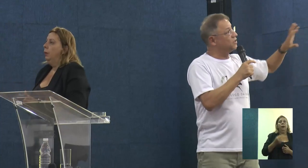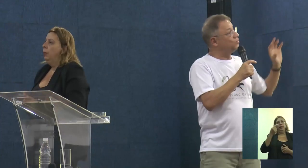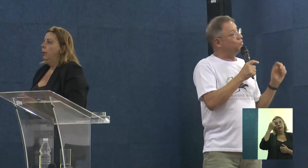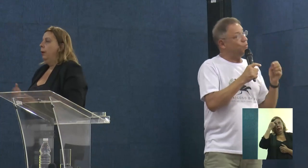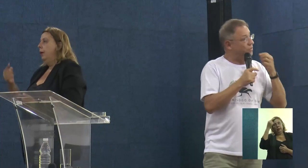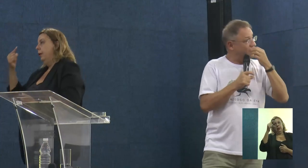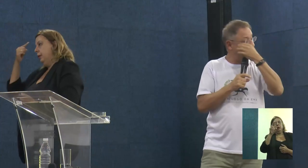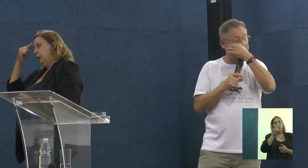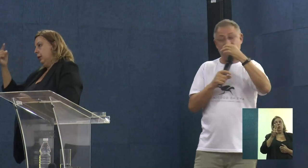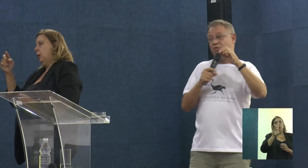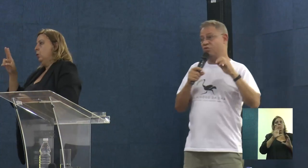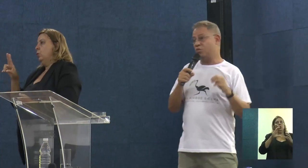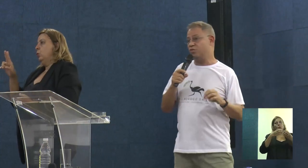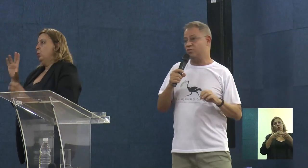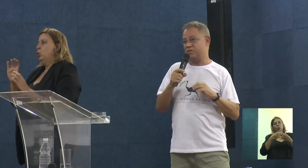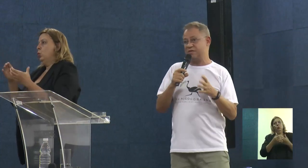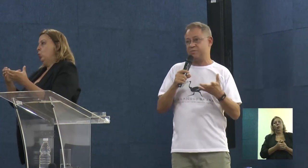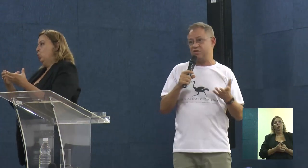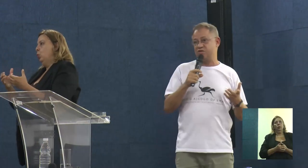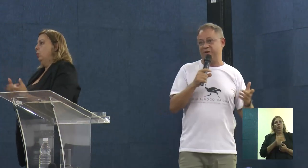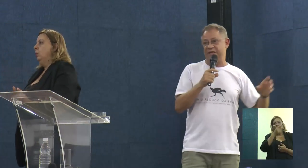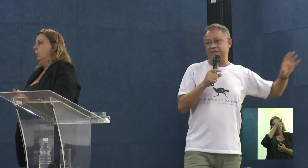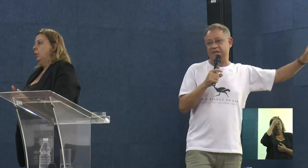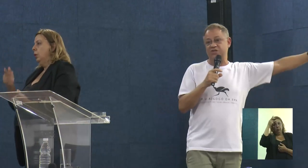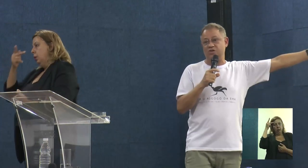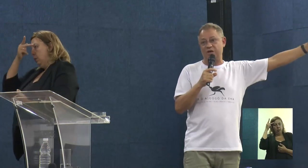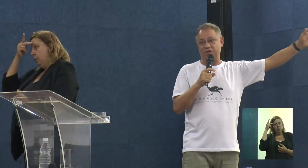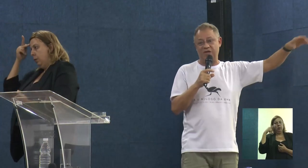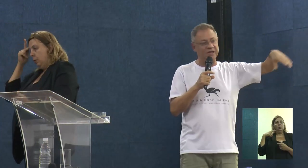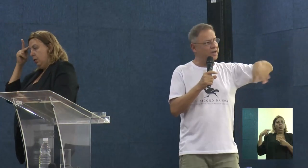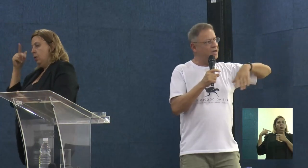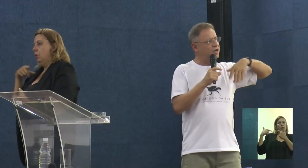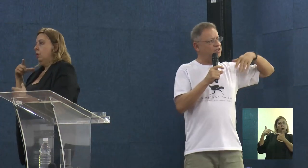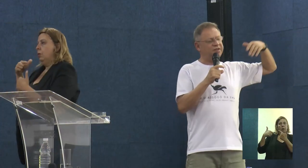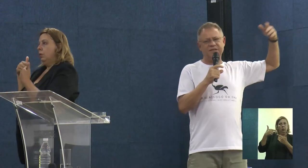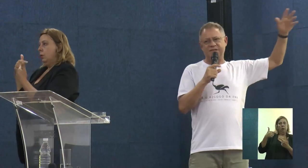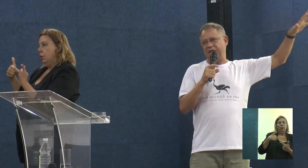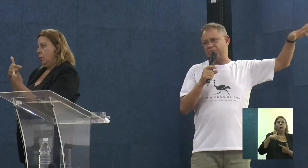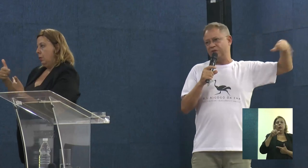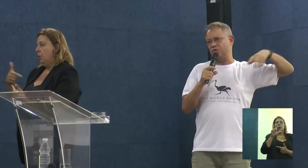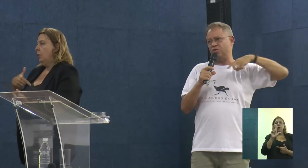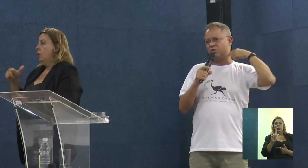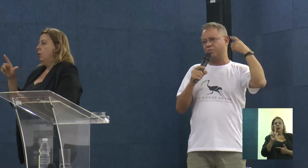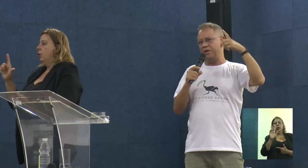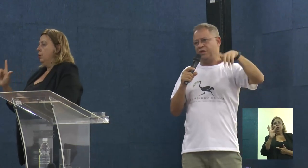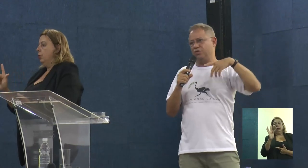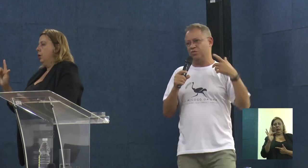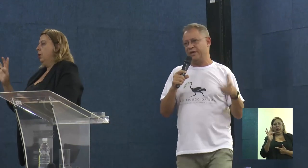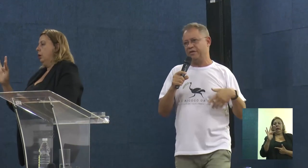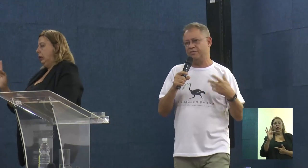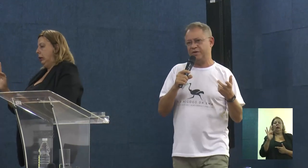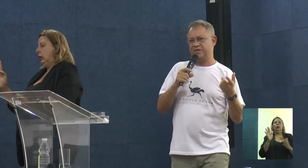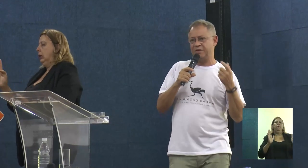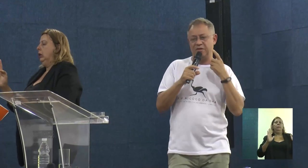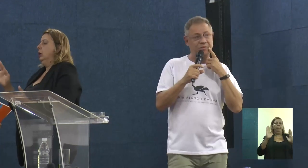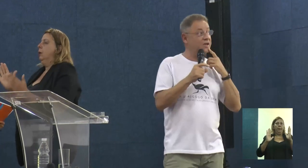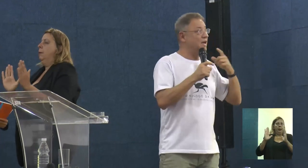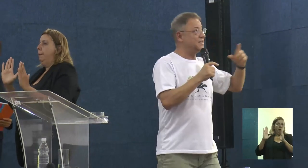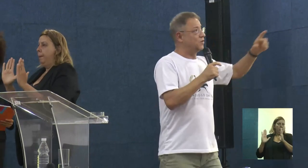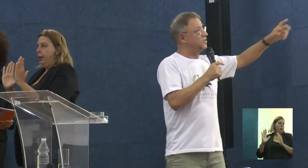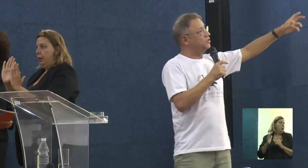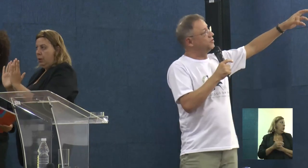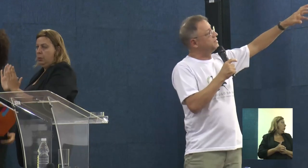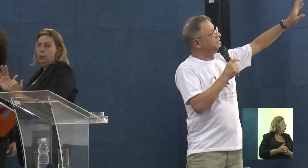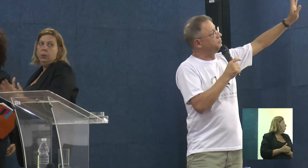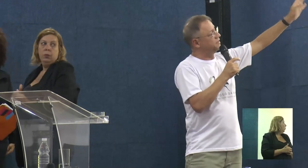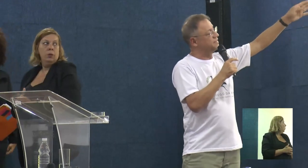e aí a ideia é usar o Drup, acho que é muito comum, as pessoas conhecem, tradicional aqui, a GTZ implantou um período, com financiamento